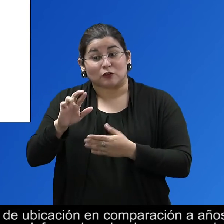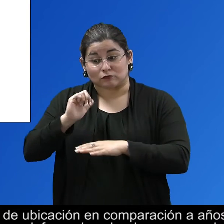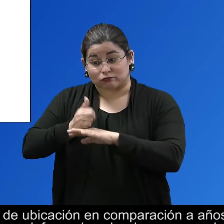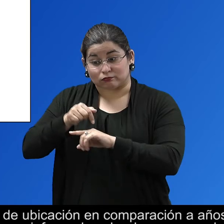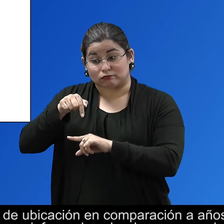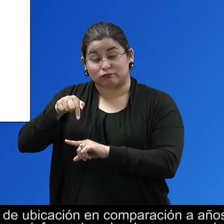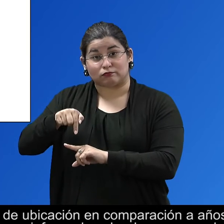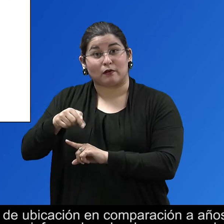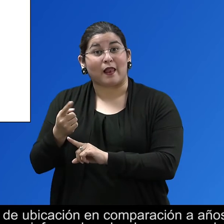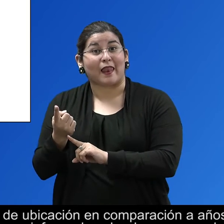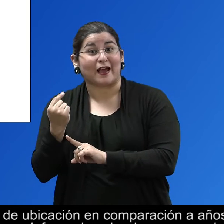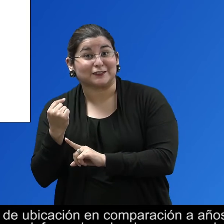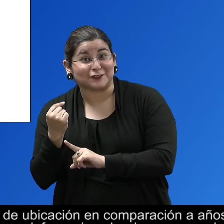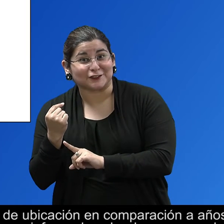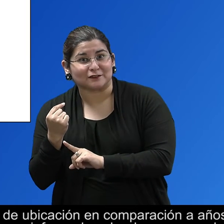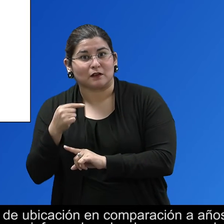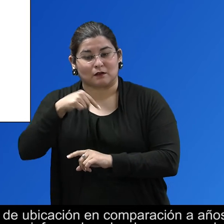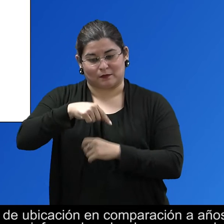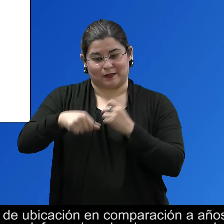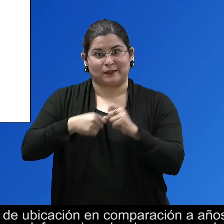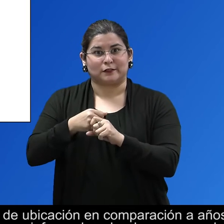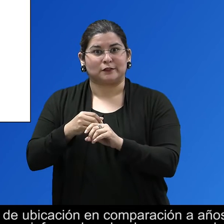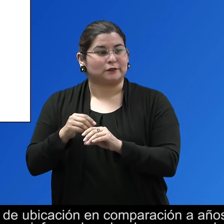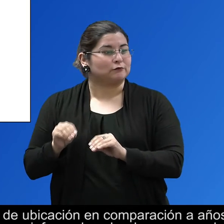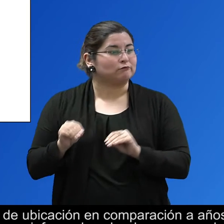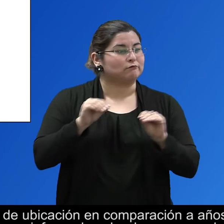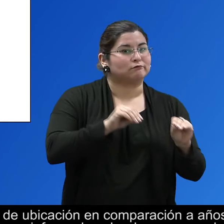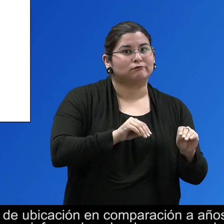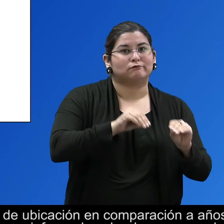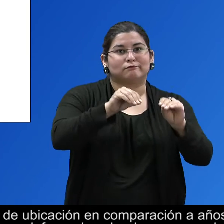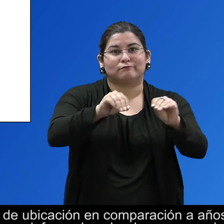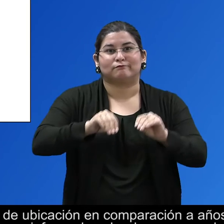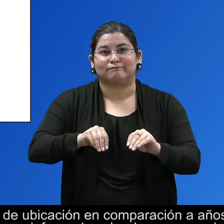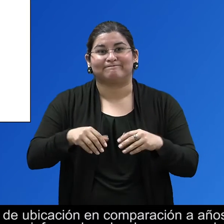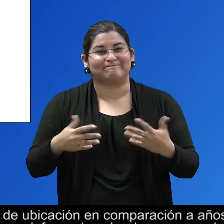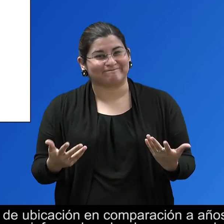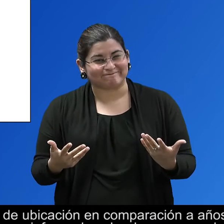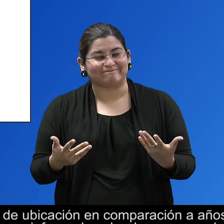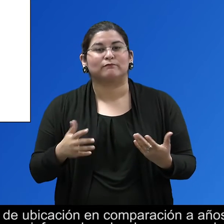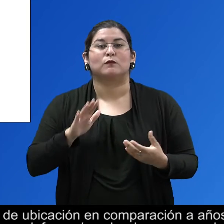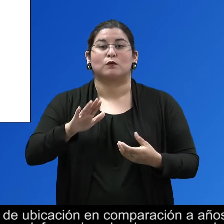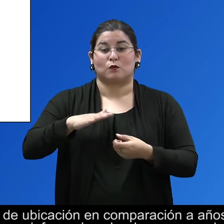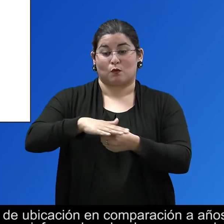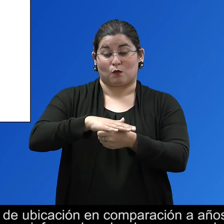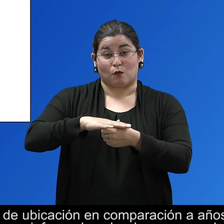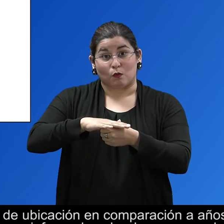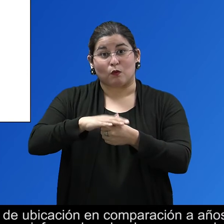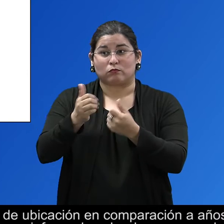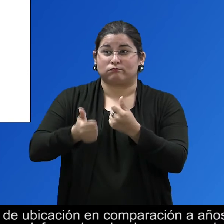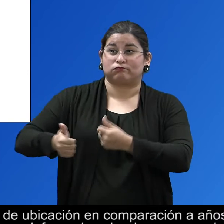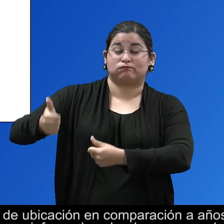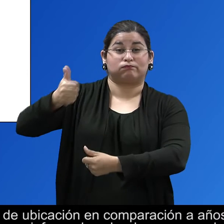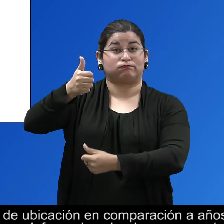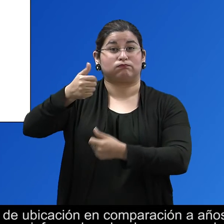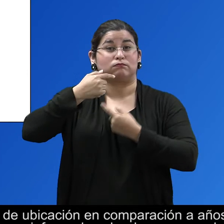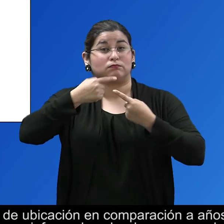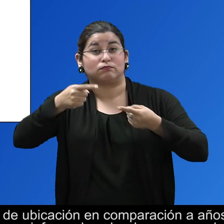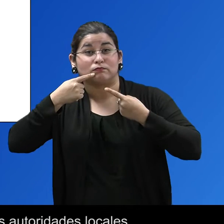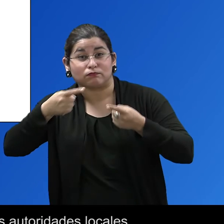comparación a años anteriores. Así que manténgase informado sobre las recomendaciones de las